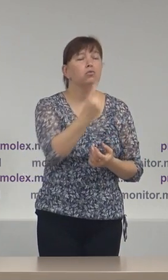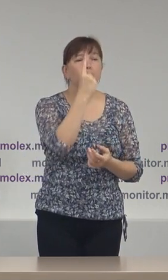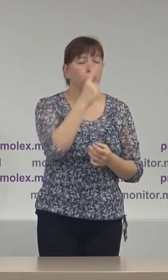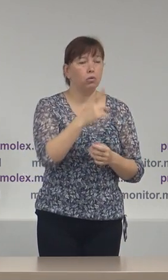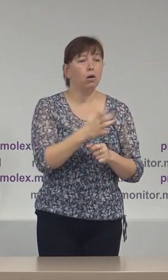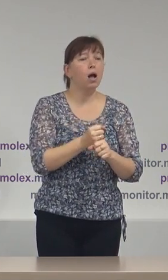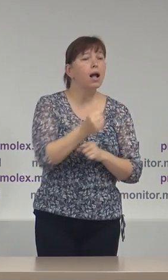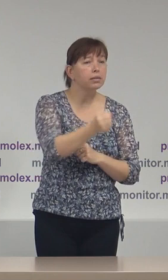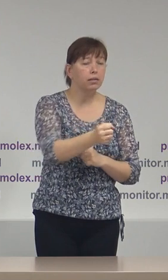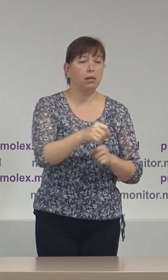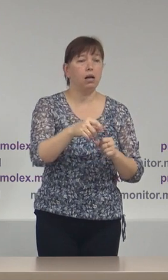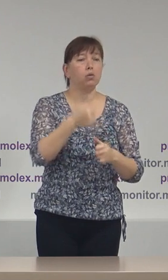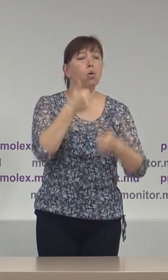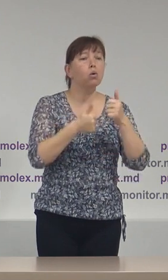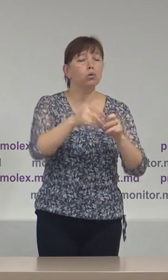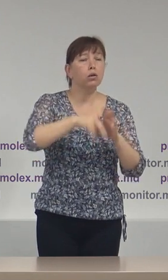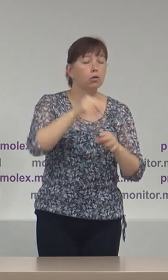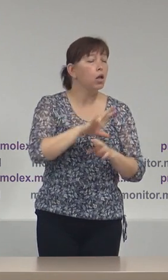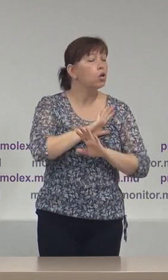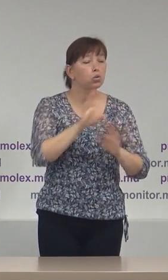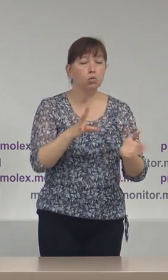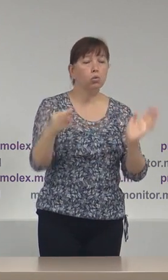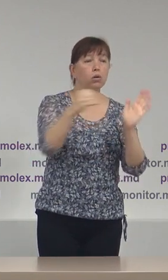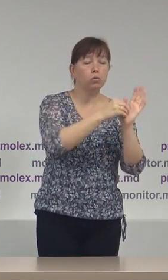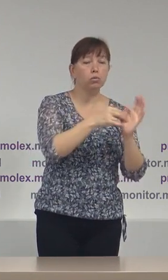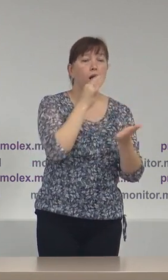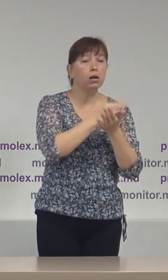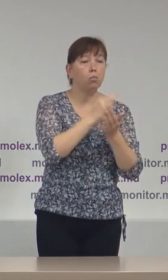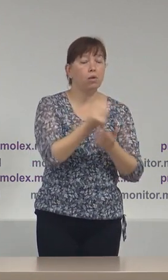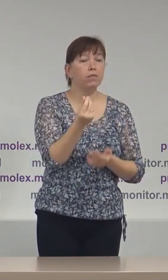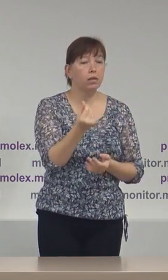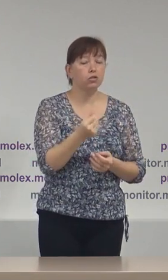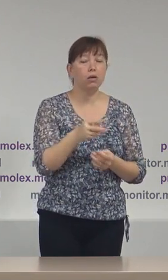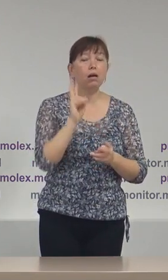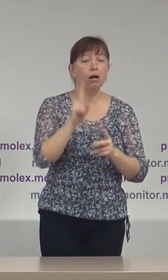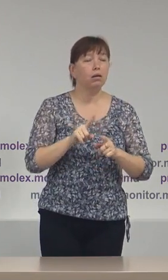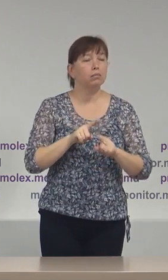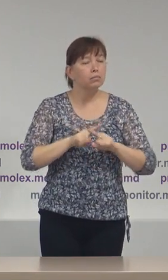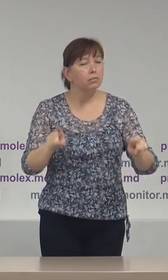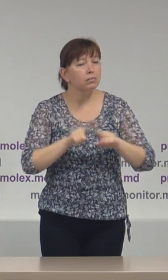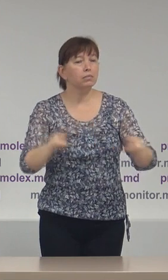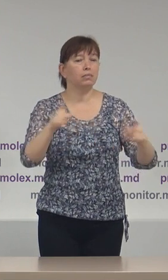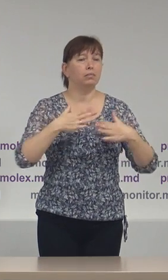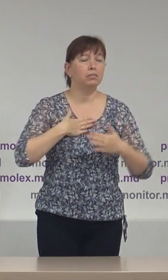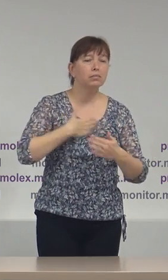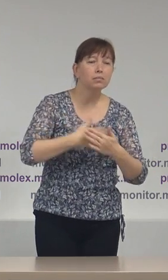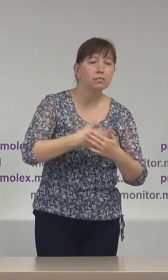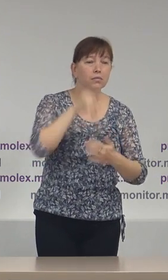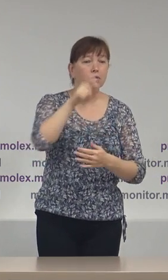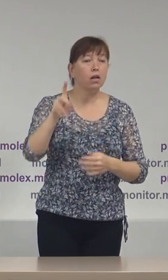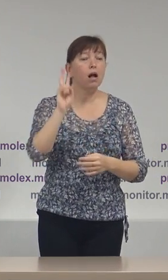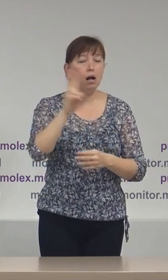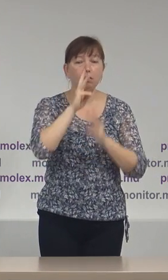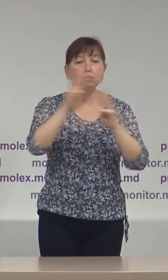electoral, niciun candidat nu reflectă în rapoartele financiare, munca agitatorilor și voluntarilor care sunt implicați în